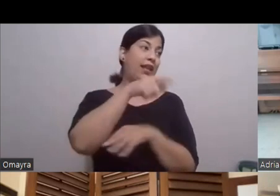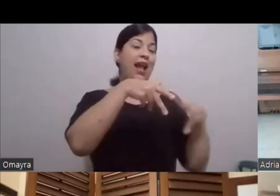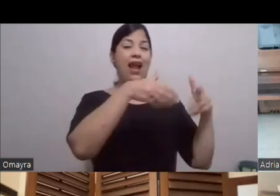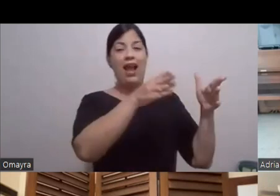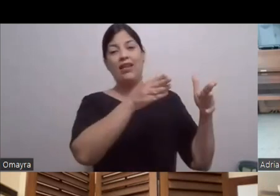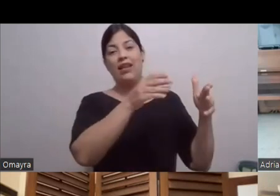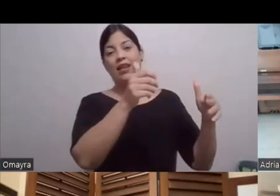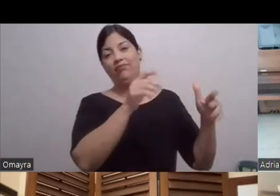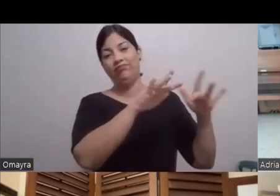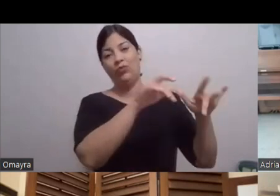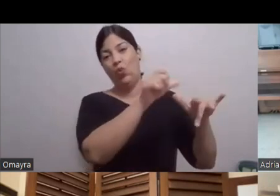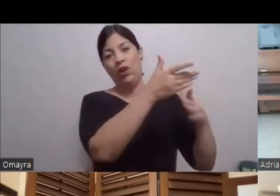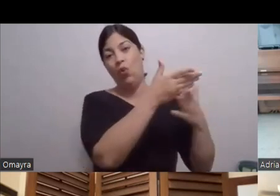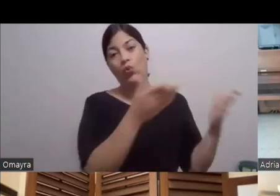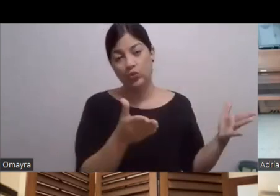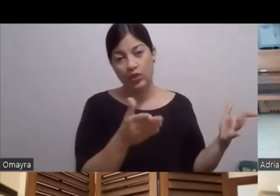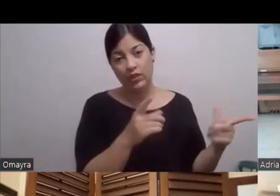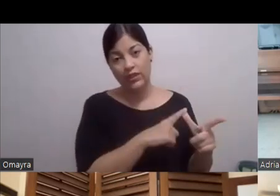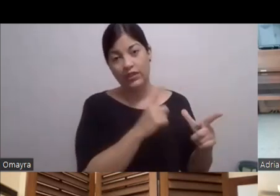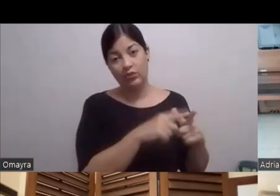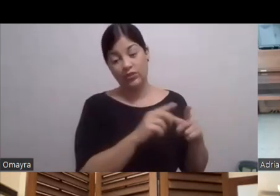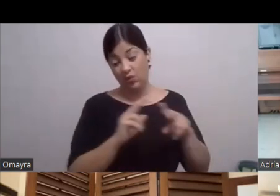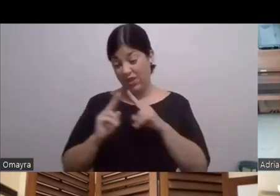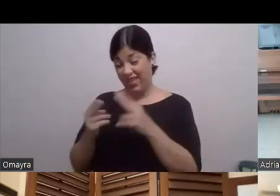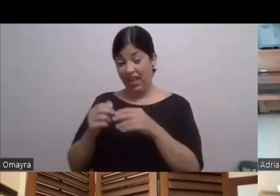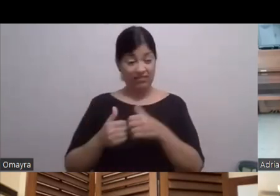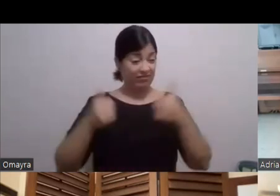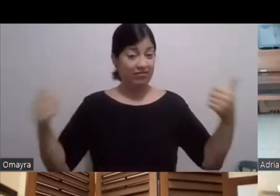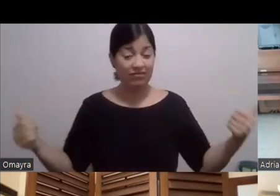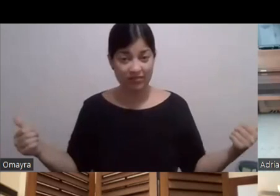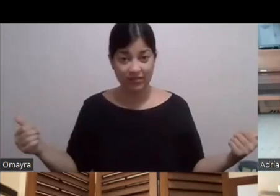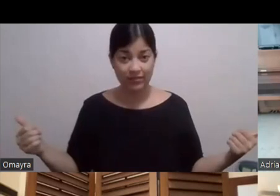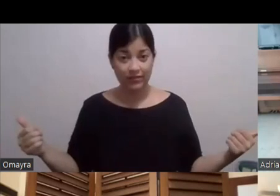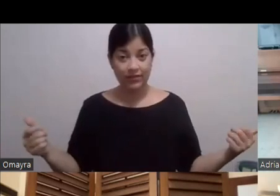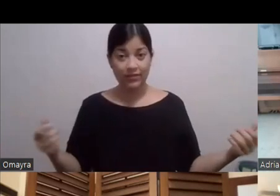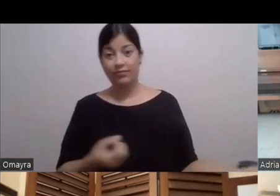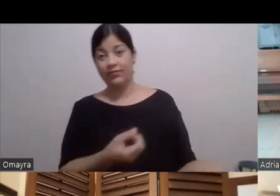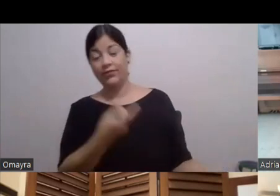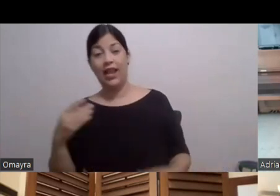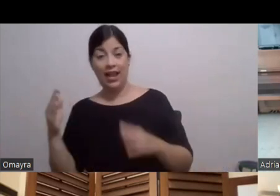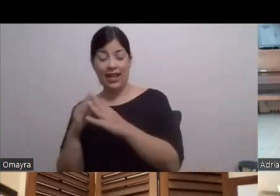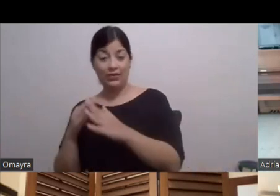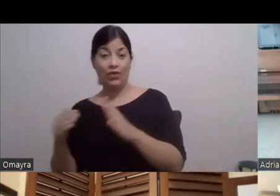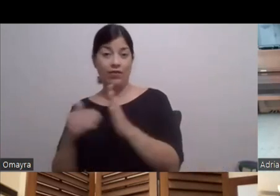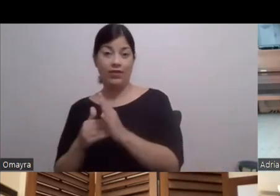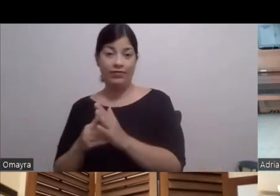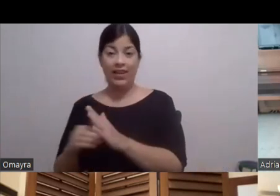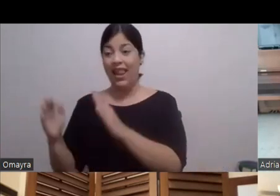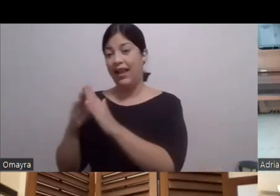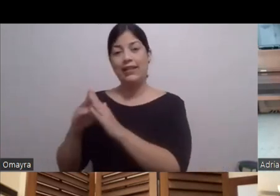Y esta unidad A lo mejor está en otro lado Y vienen a la casa otra vez Porque la casa Siempre va a estar alquilada Por los seis meses Que van a estar firmando La casa Se la